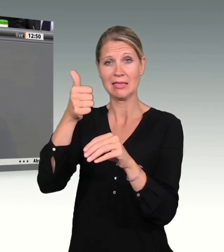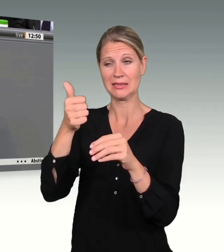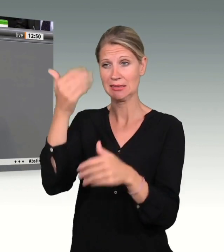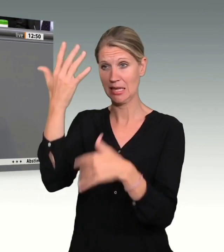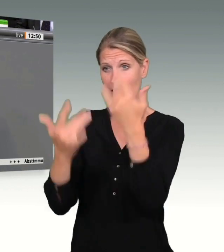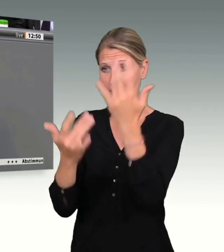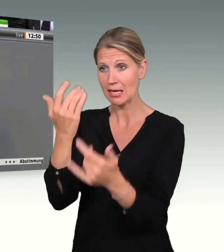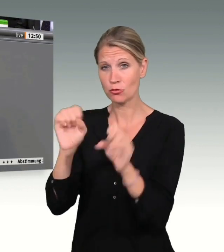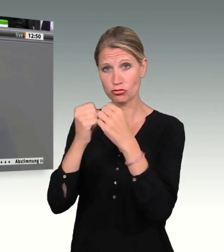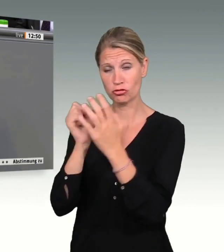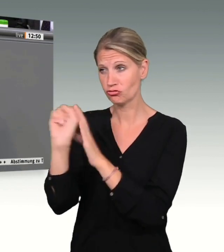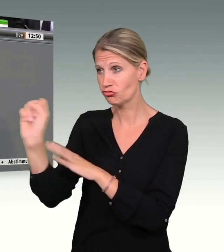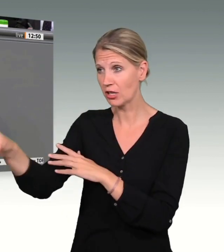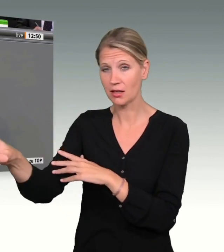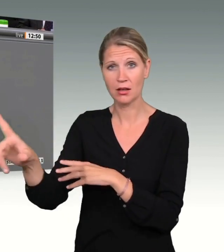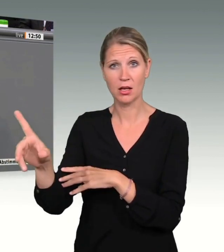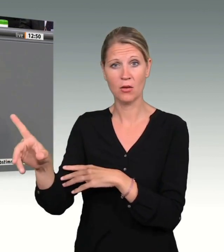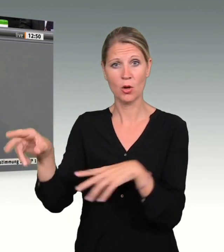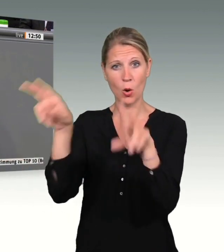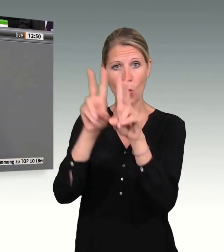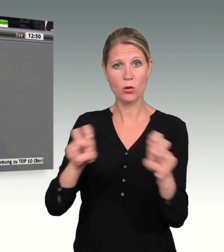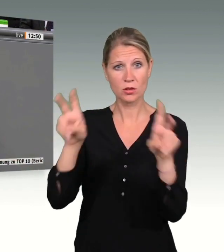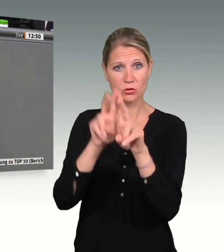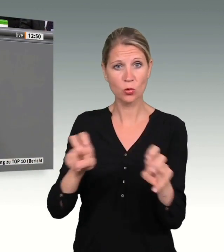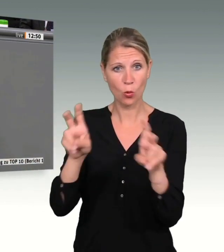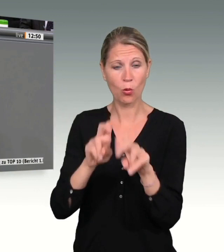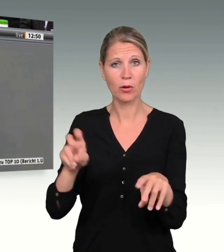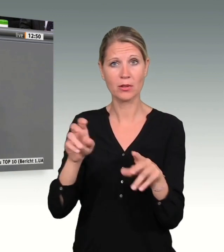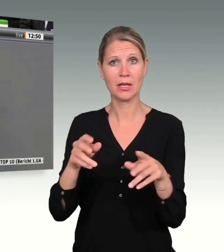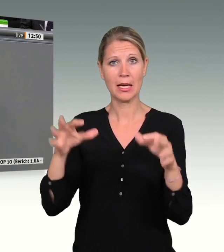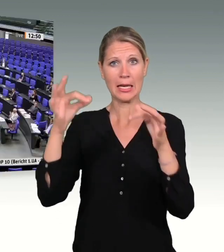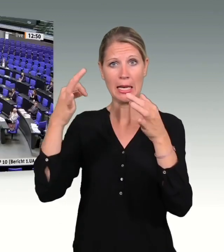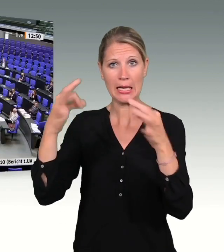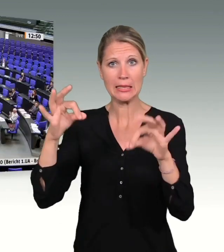beschämen muss. Auch dafür bitte ich um Vergebung.